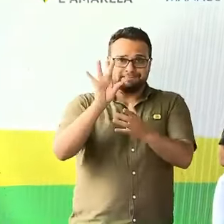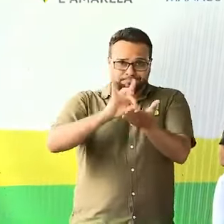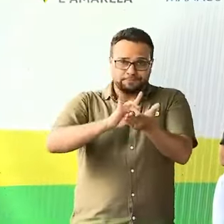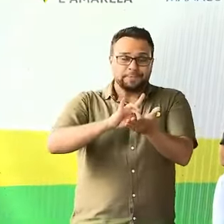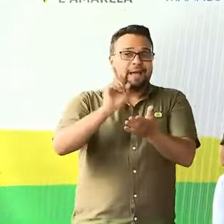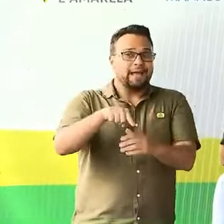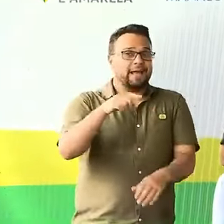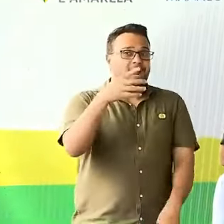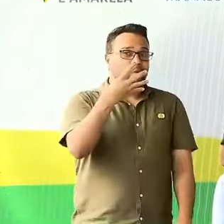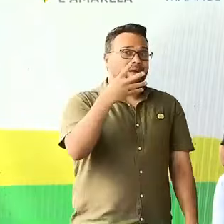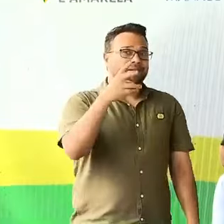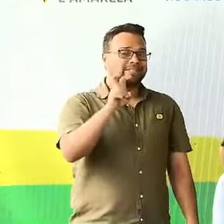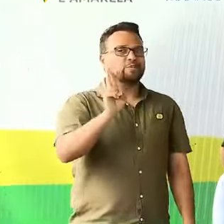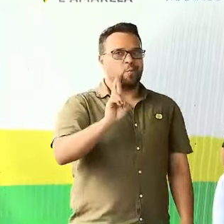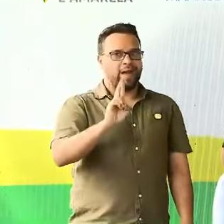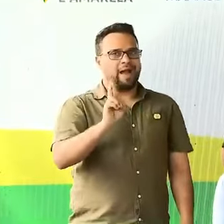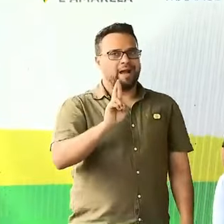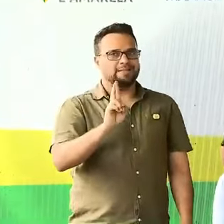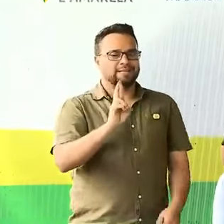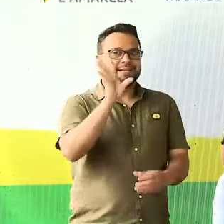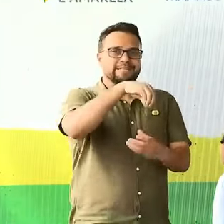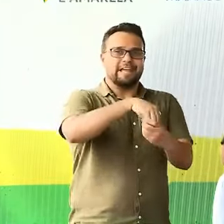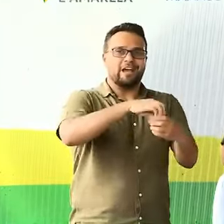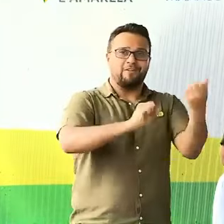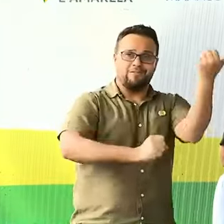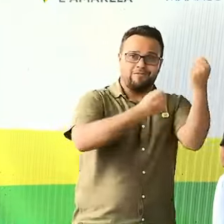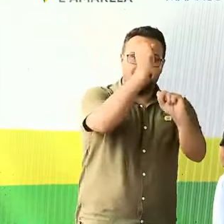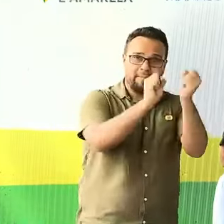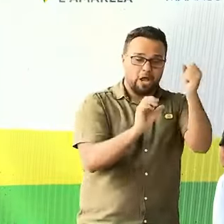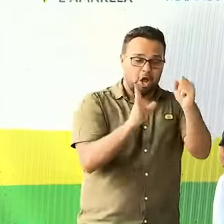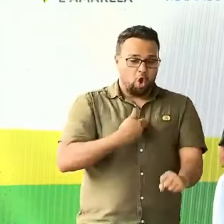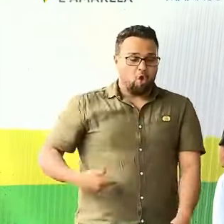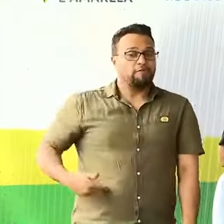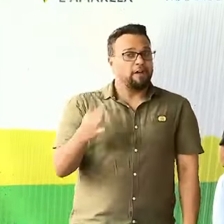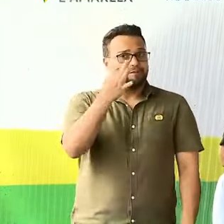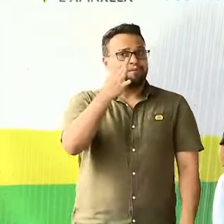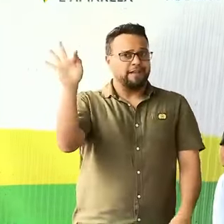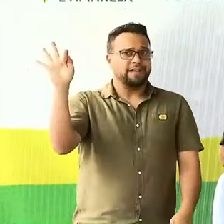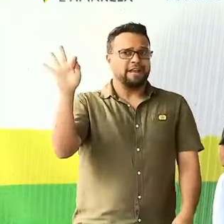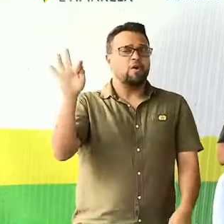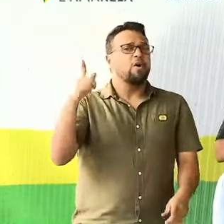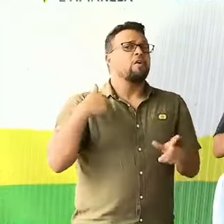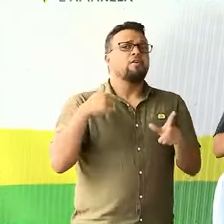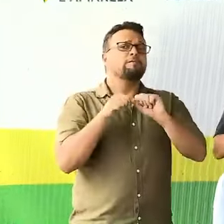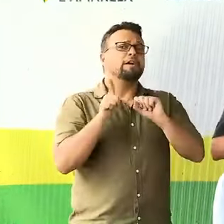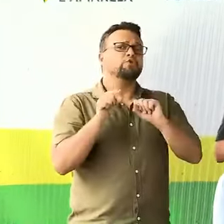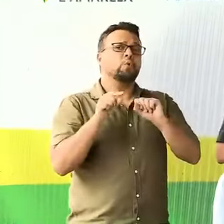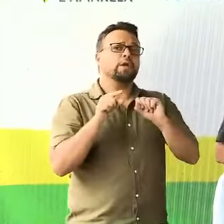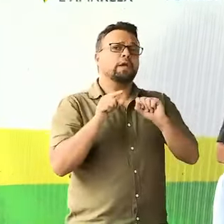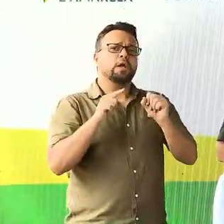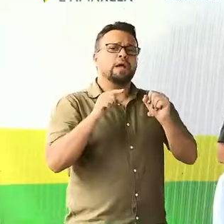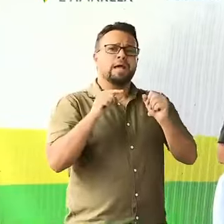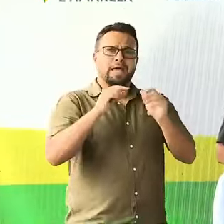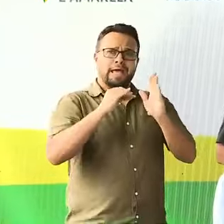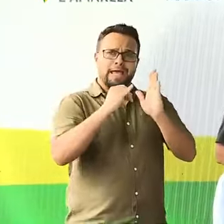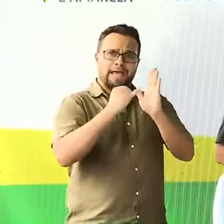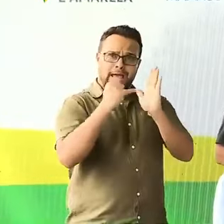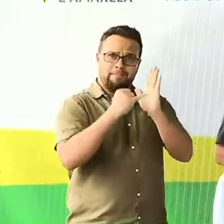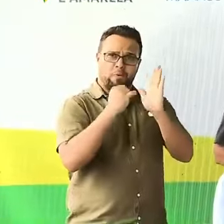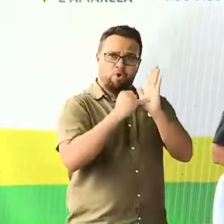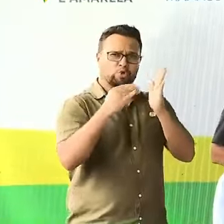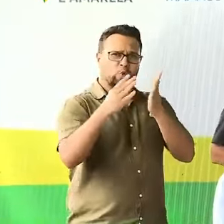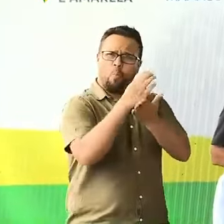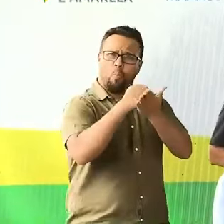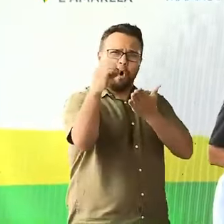origem 45 reais e o governo federal simplesmente zerou o imposto